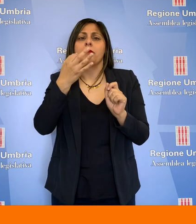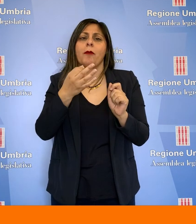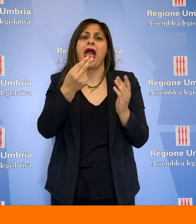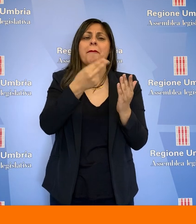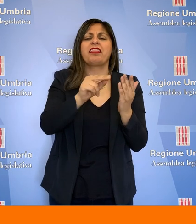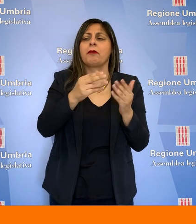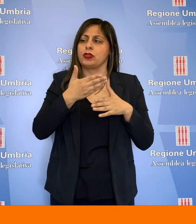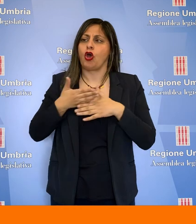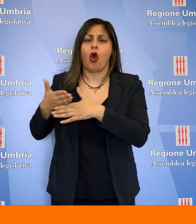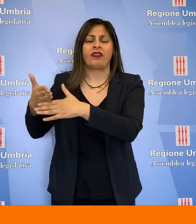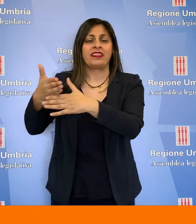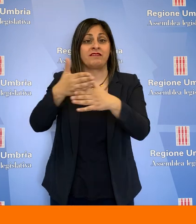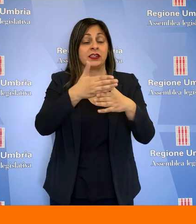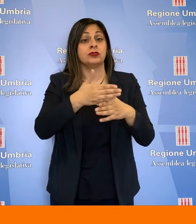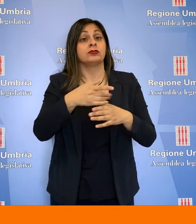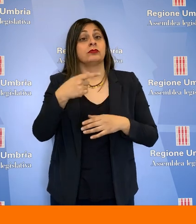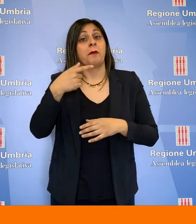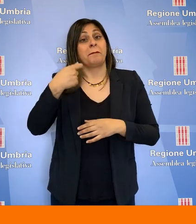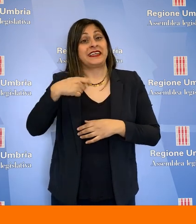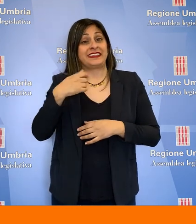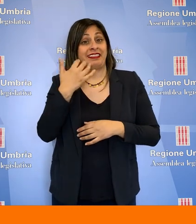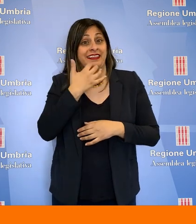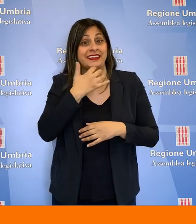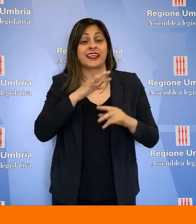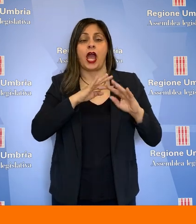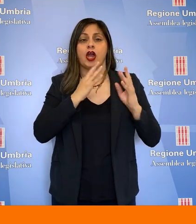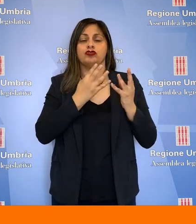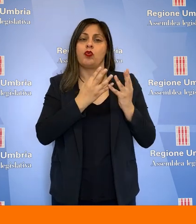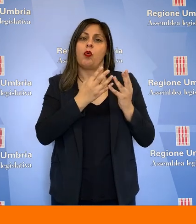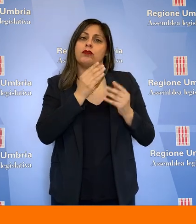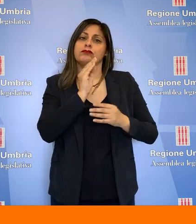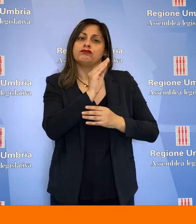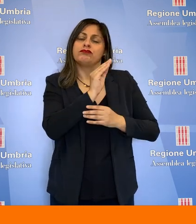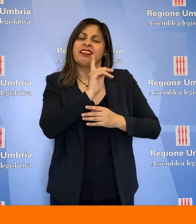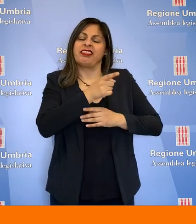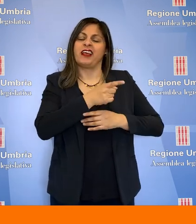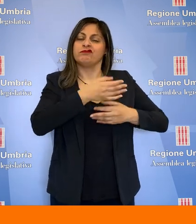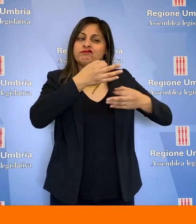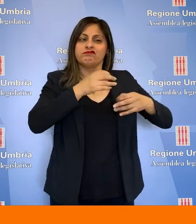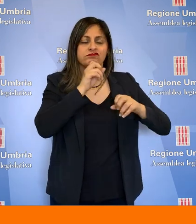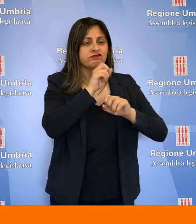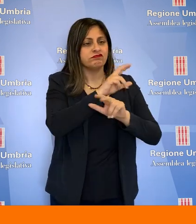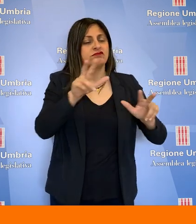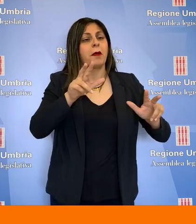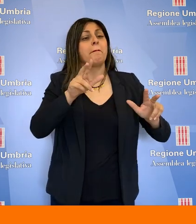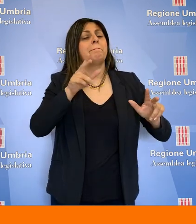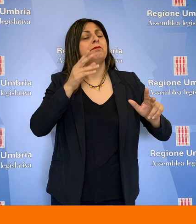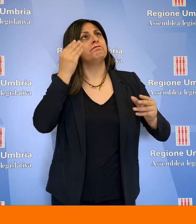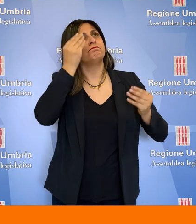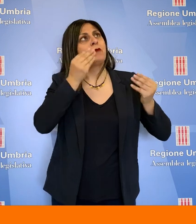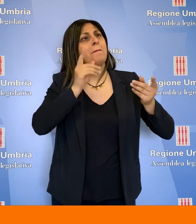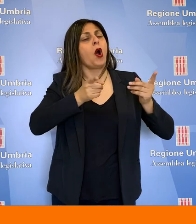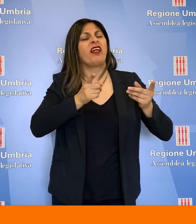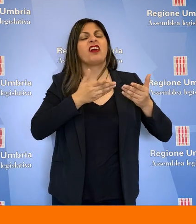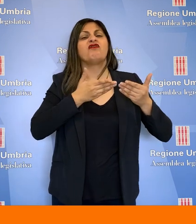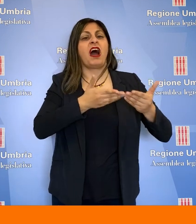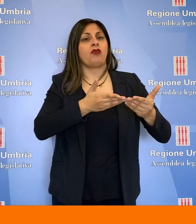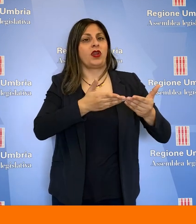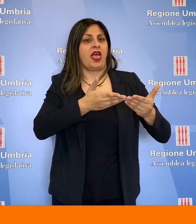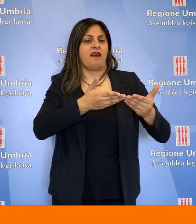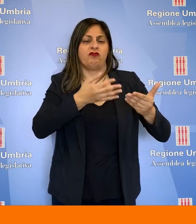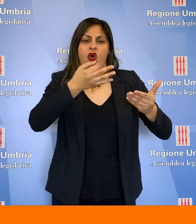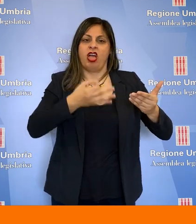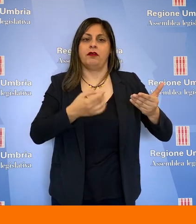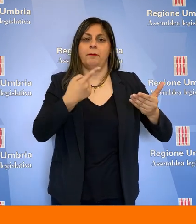emendamento condiviso, viene impegnata la Presidente Tesei, la Giunta, a esprimere convintamente posizione politica favorevole alla